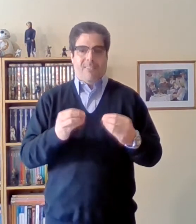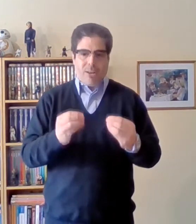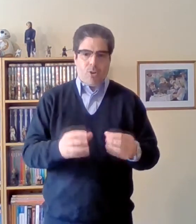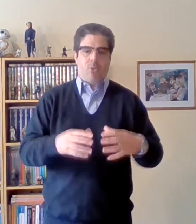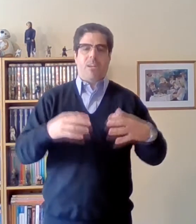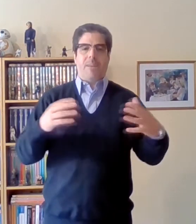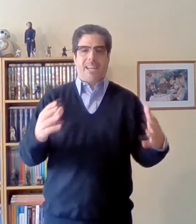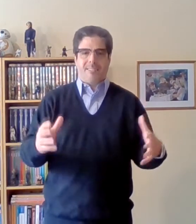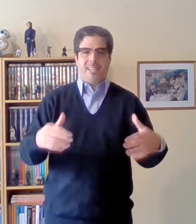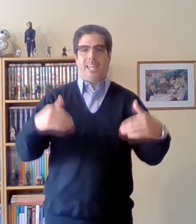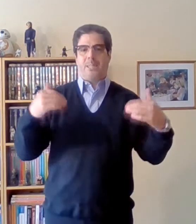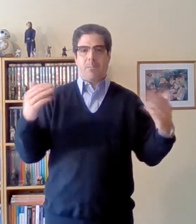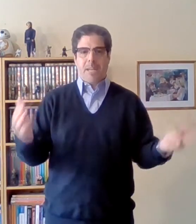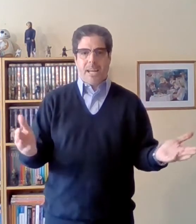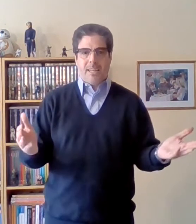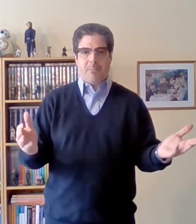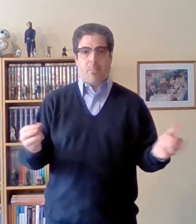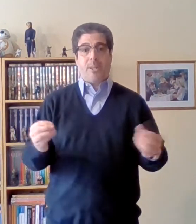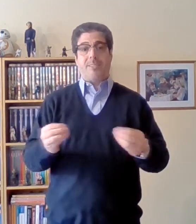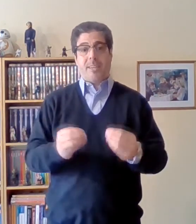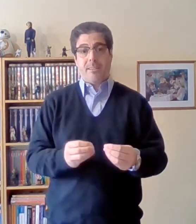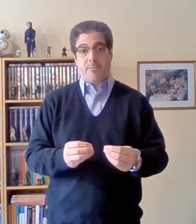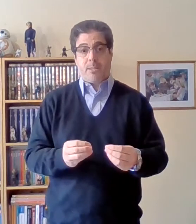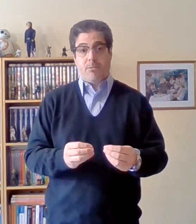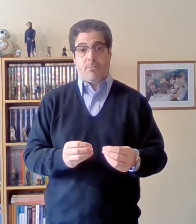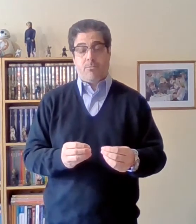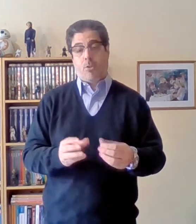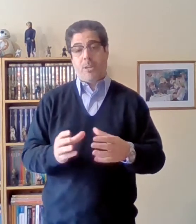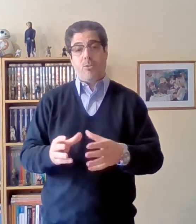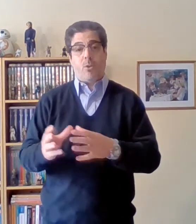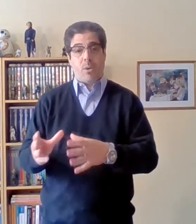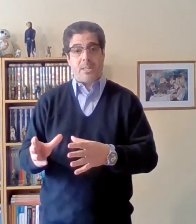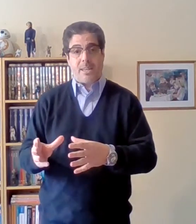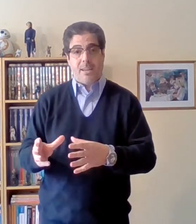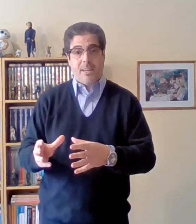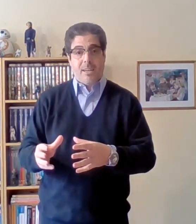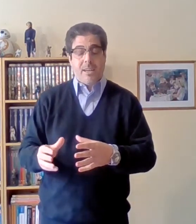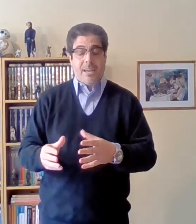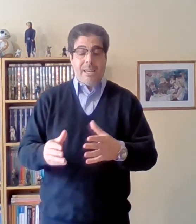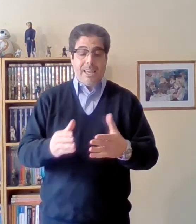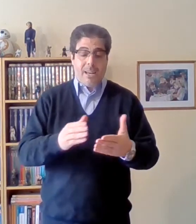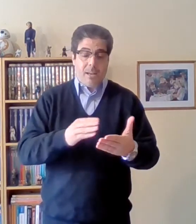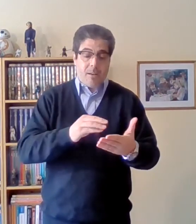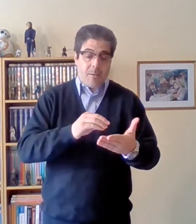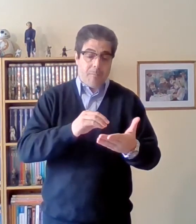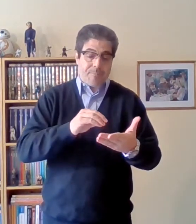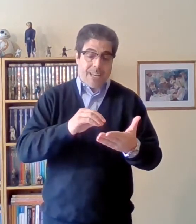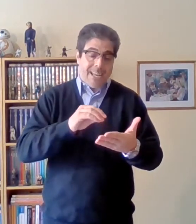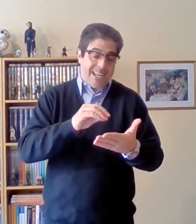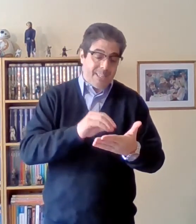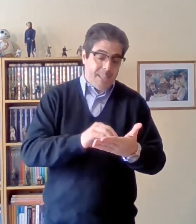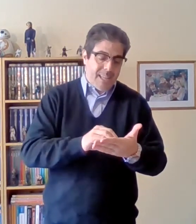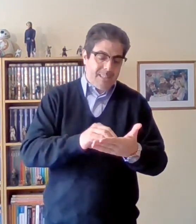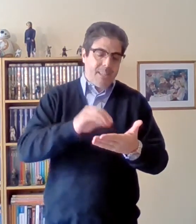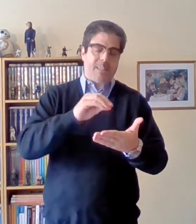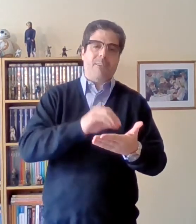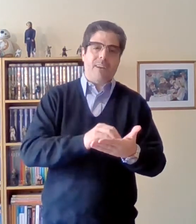valor de una mercancía determinada puede ser tomando en cuenta la cantidad de trabajo